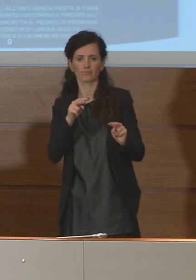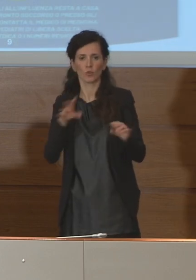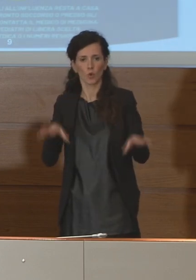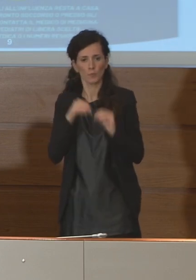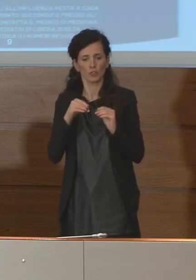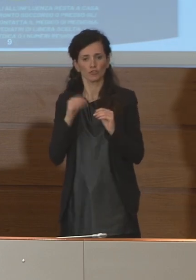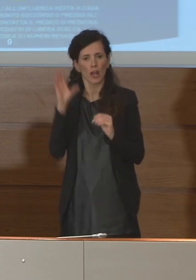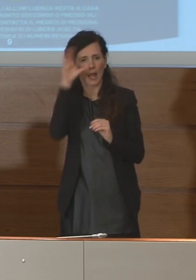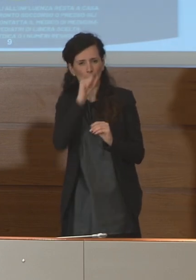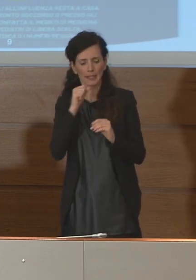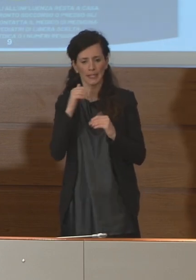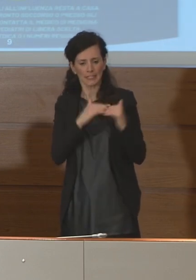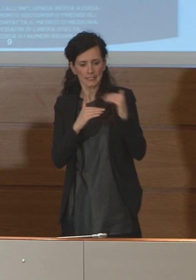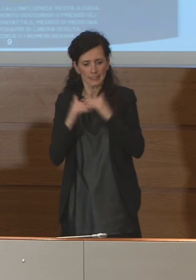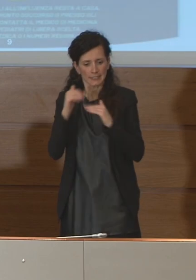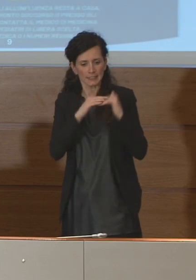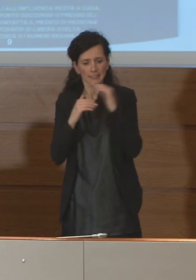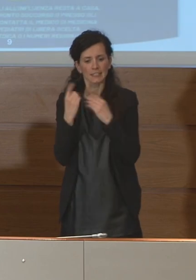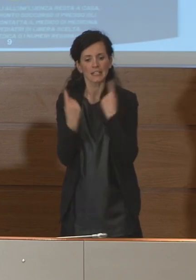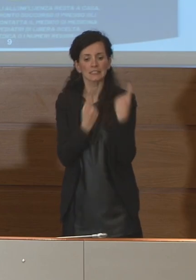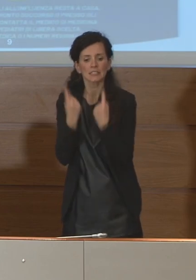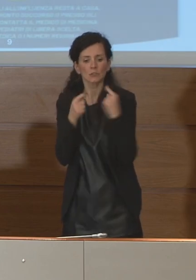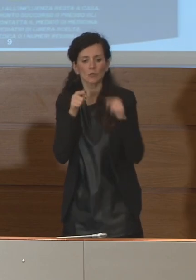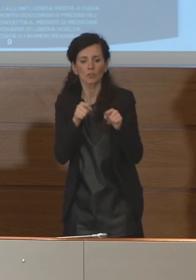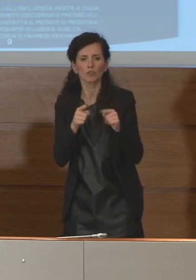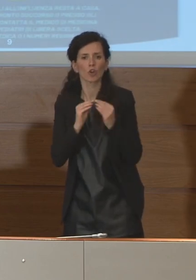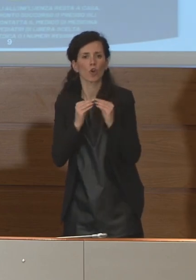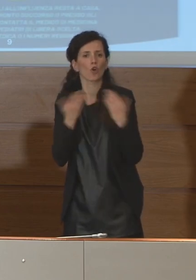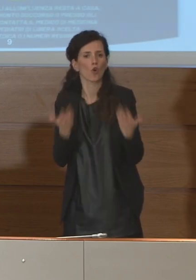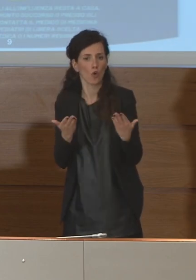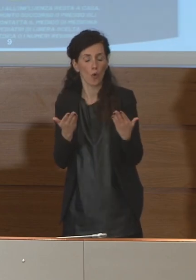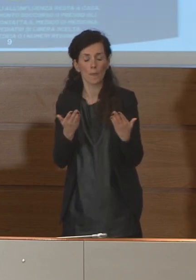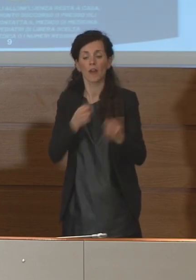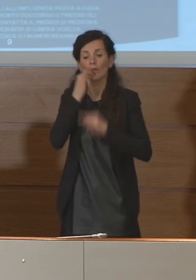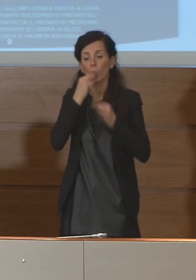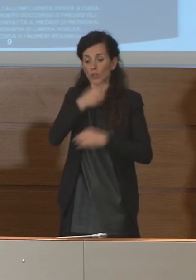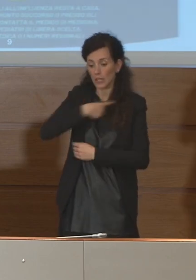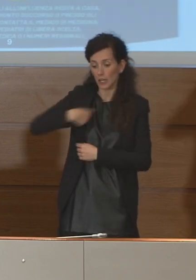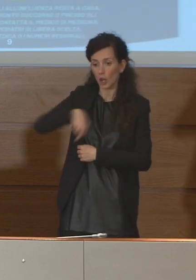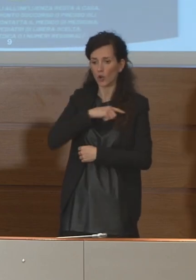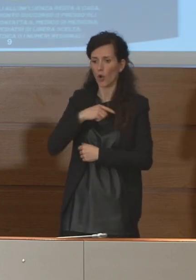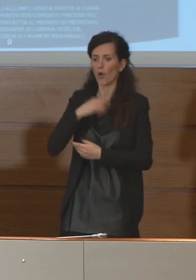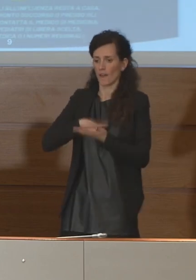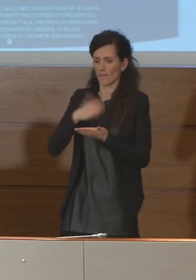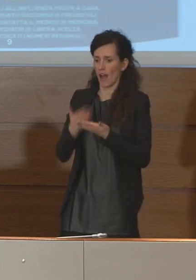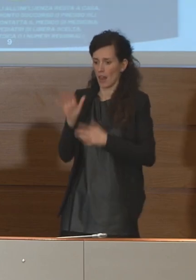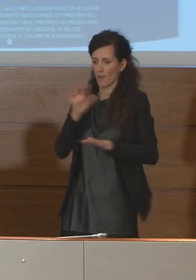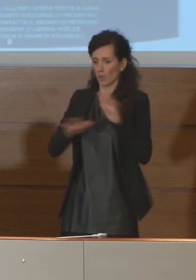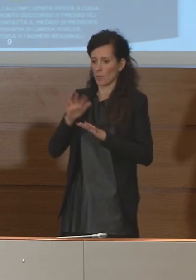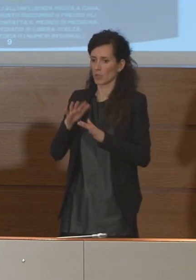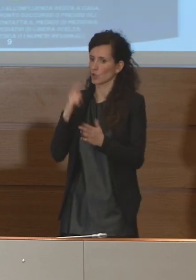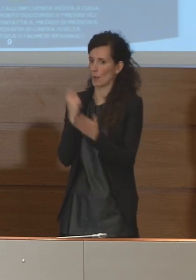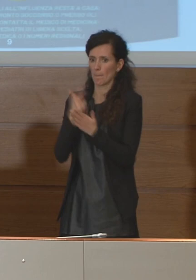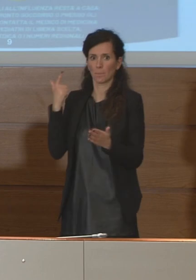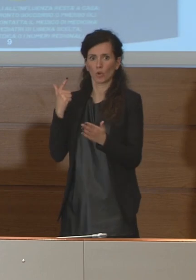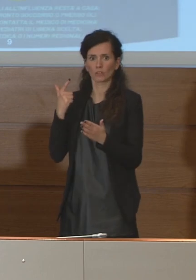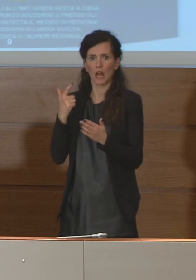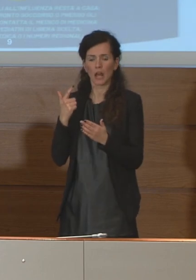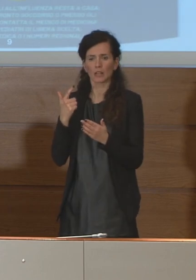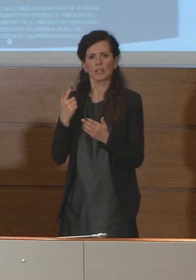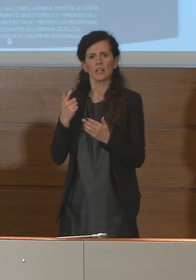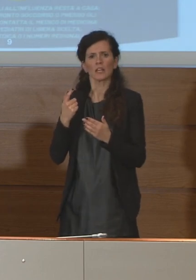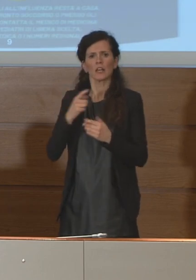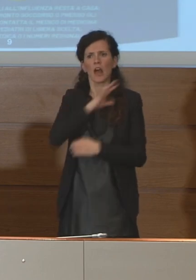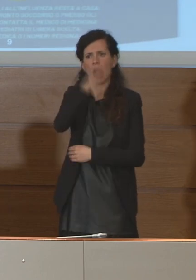acquisiamo i dati questo rappresenterà anche un patrimonio prezioso per gli altri paesi, oltre che per tutti i nostri sanitari e